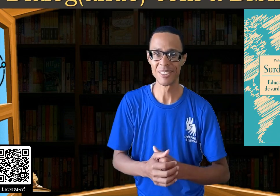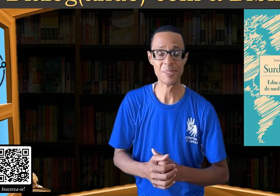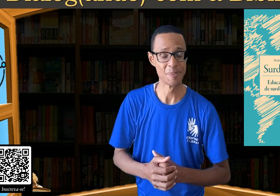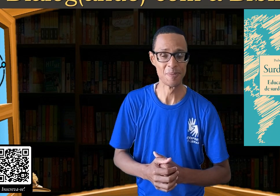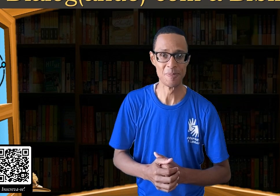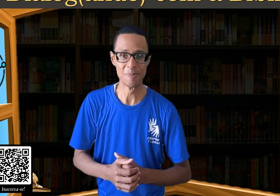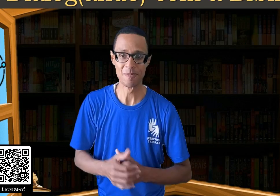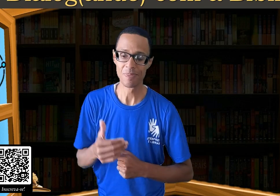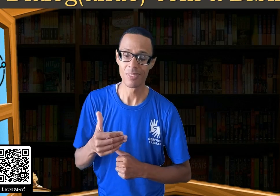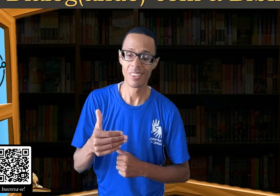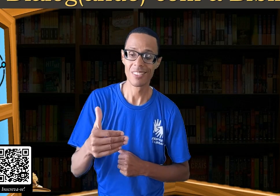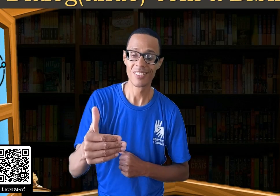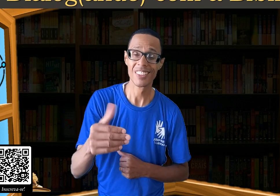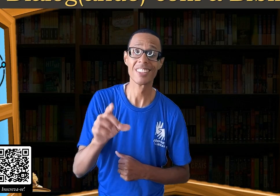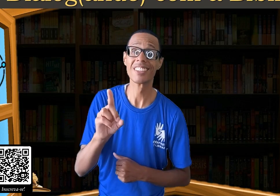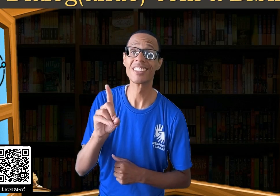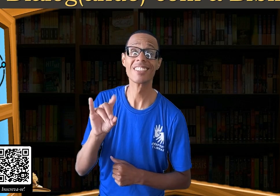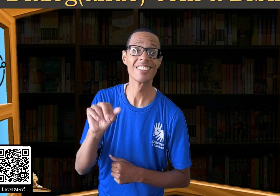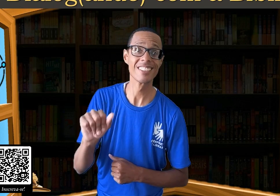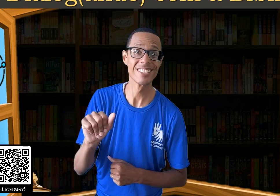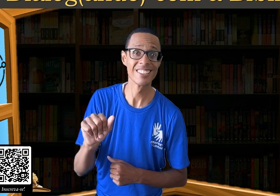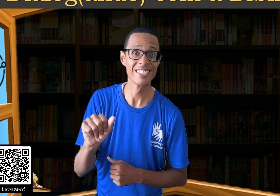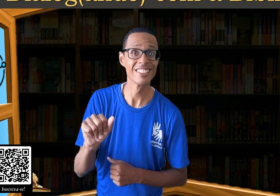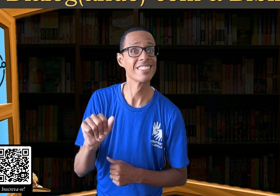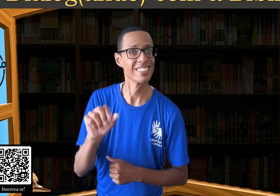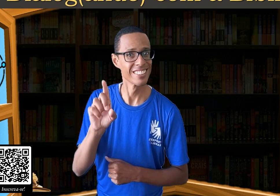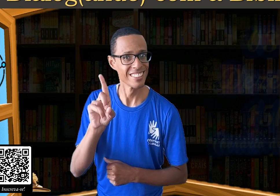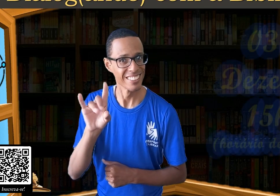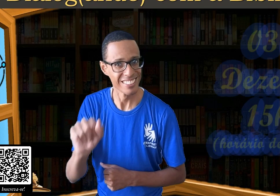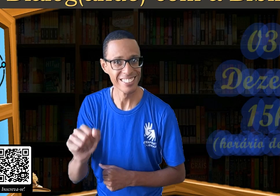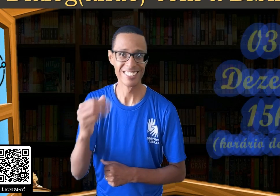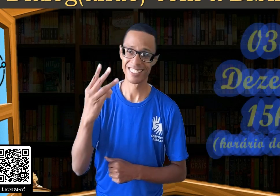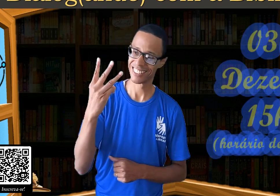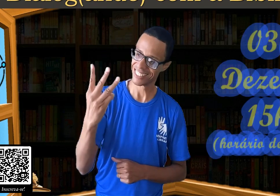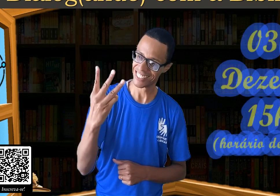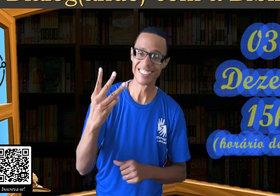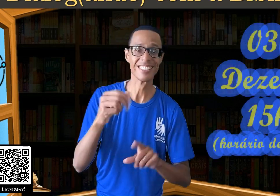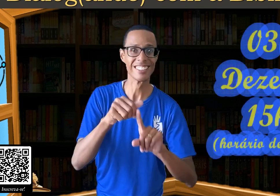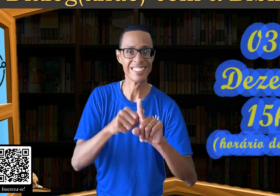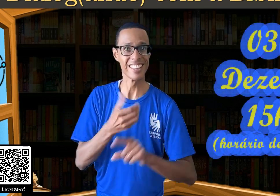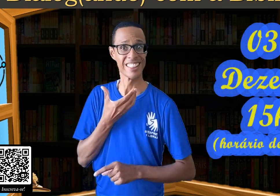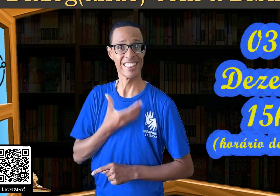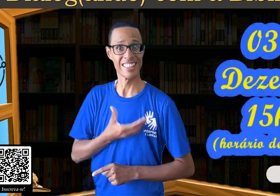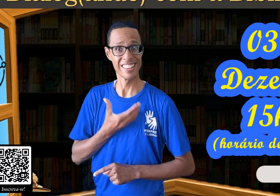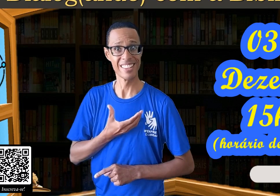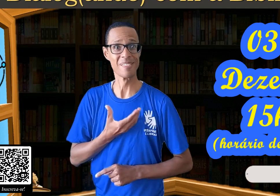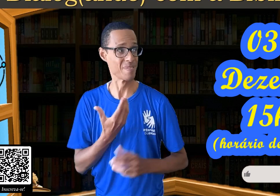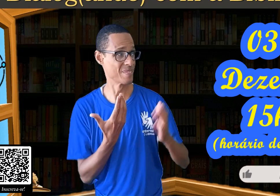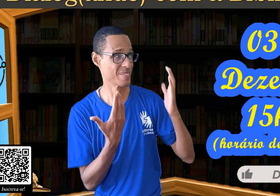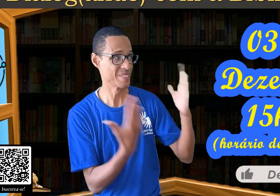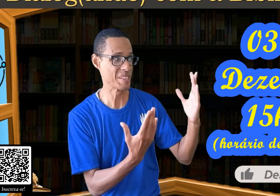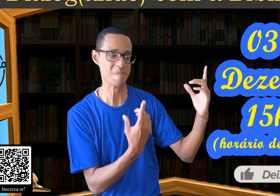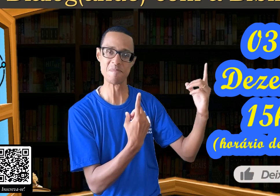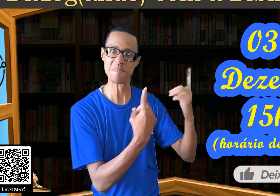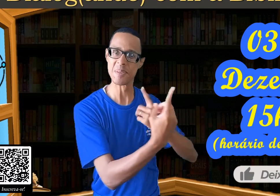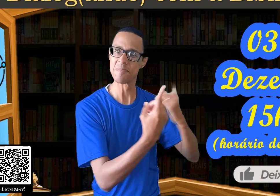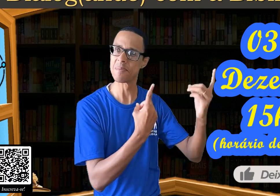Seguindo a nossa programação, o próximo dia 3 de dezembro já teremos este encontro